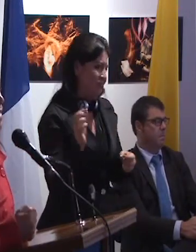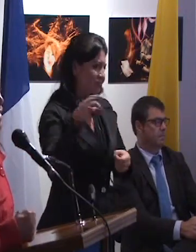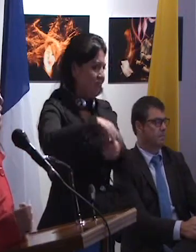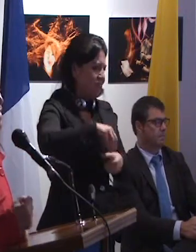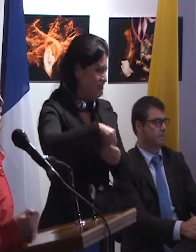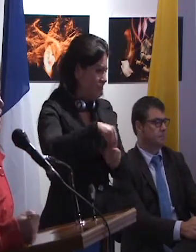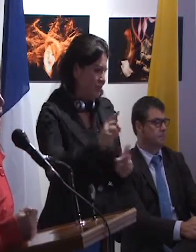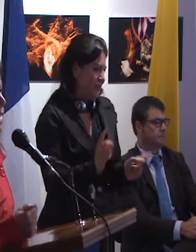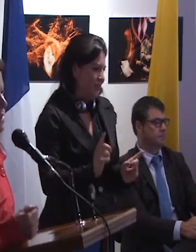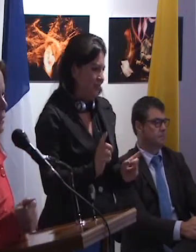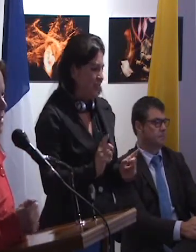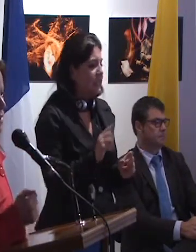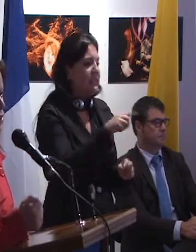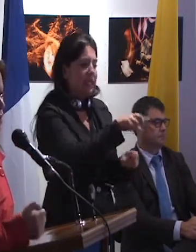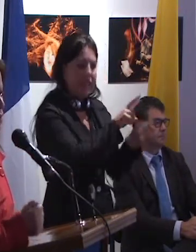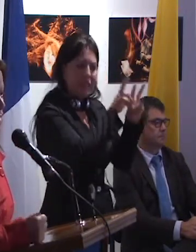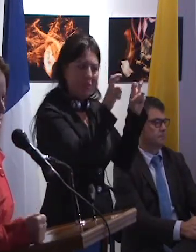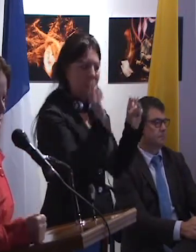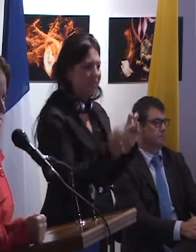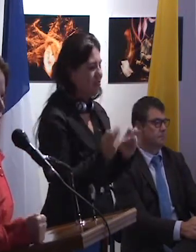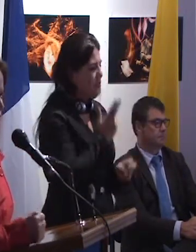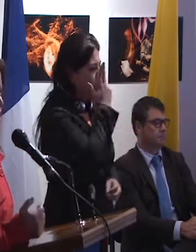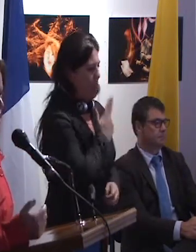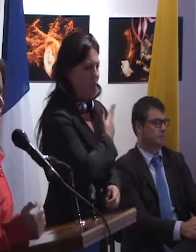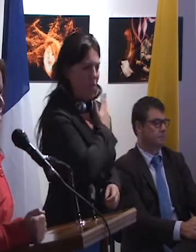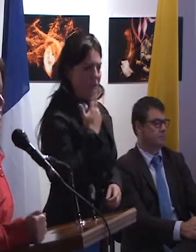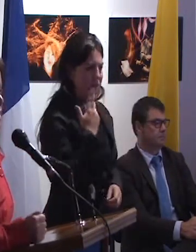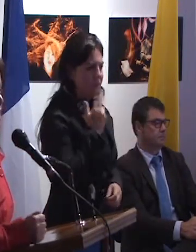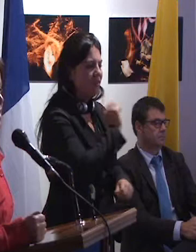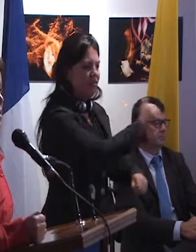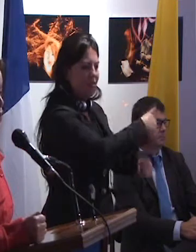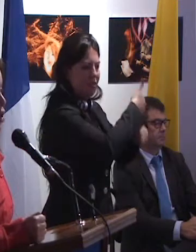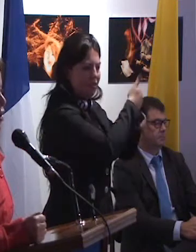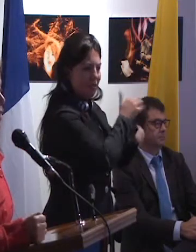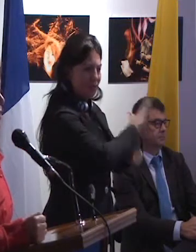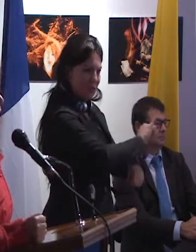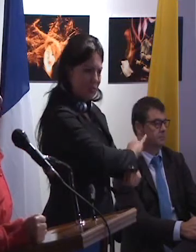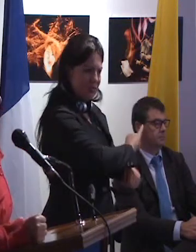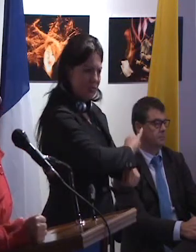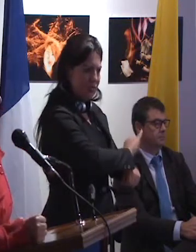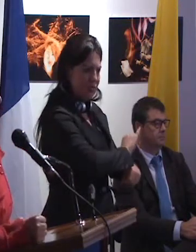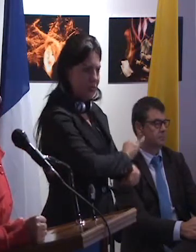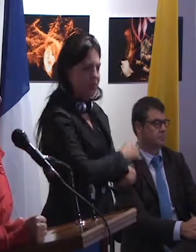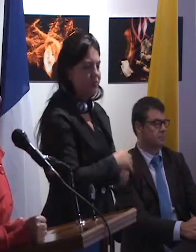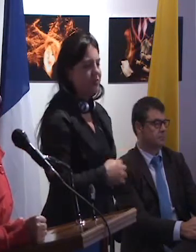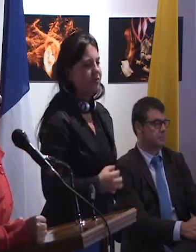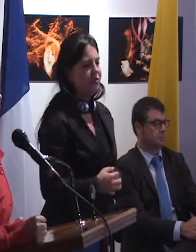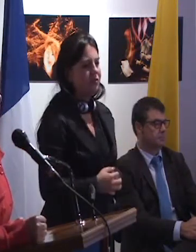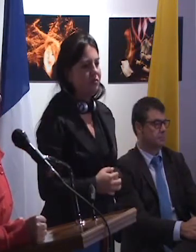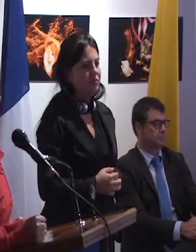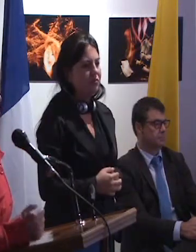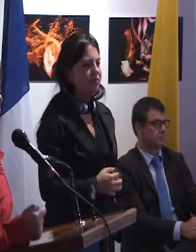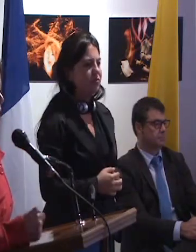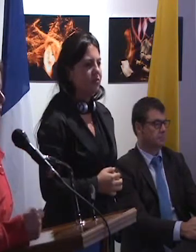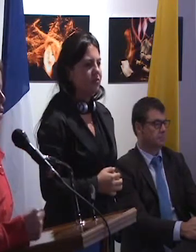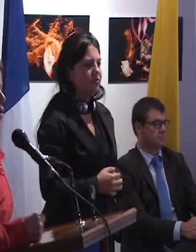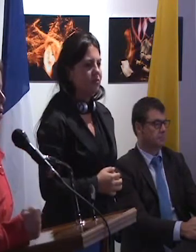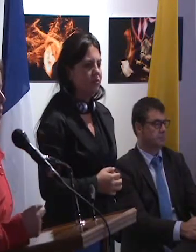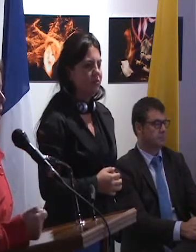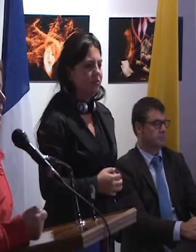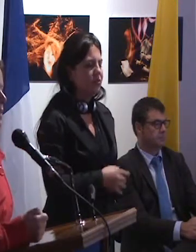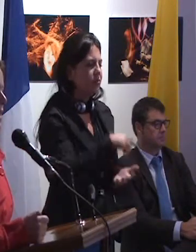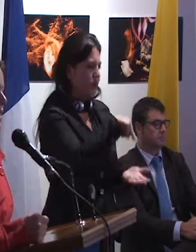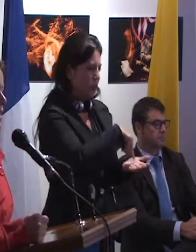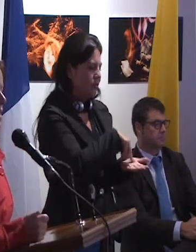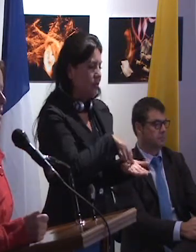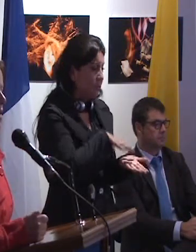tema en el que están altamente comprometidas las directivas de la institución. Y por eso,